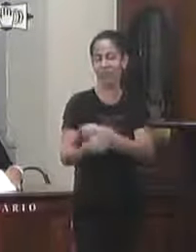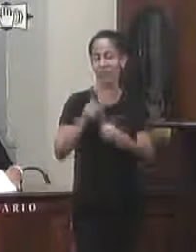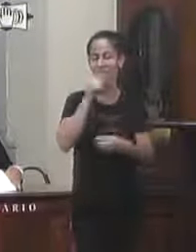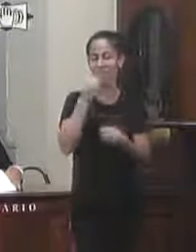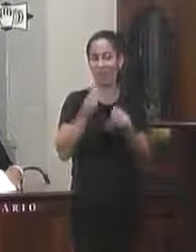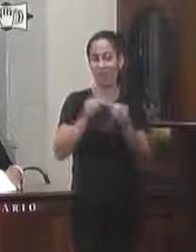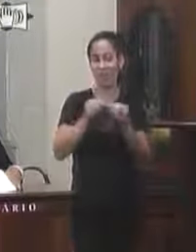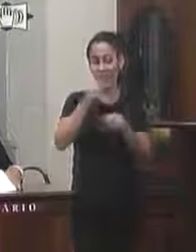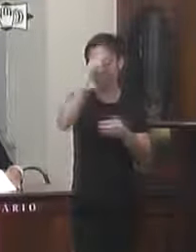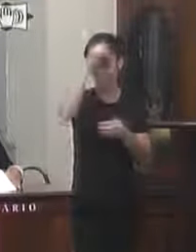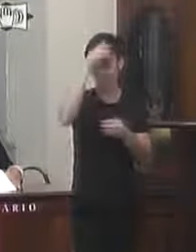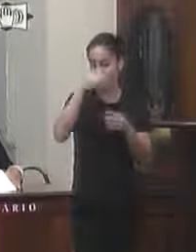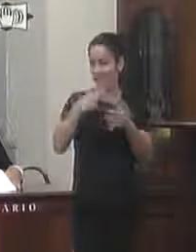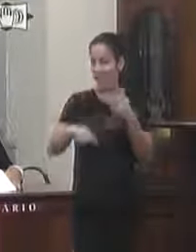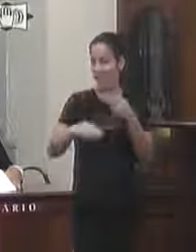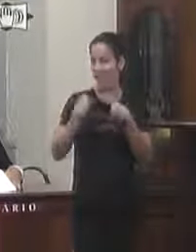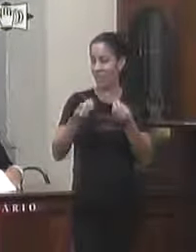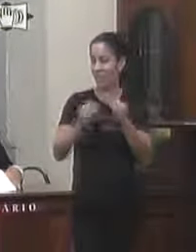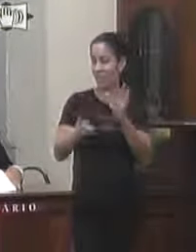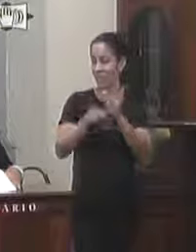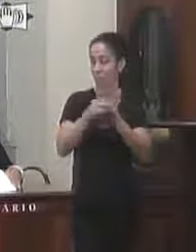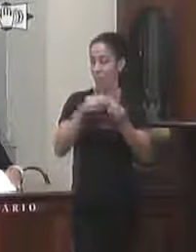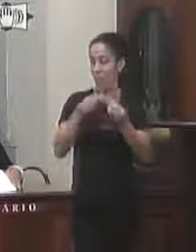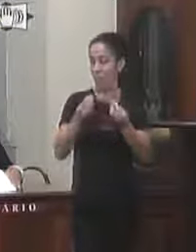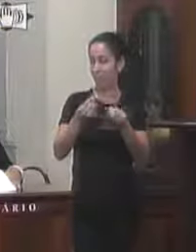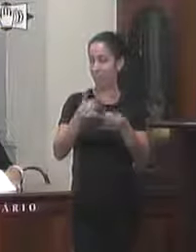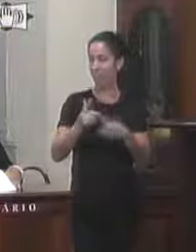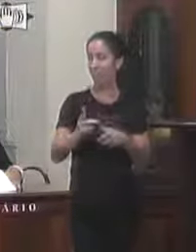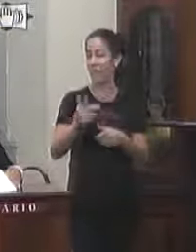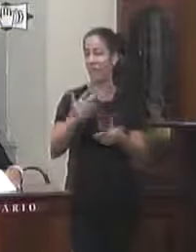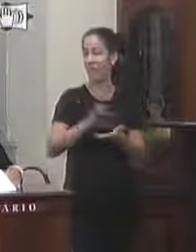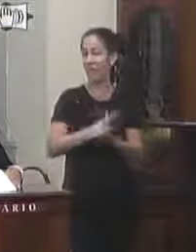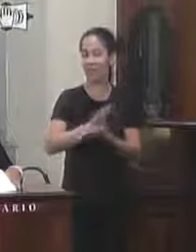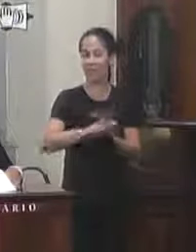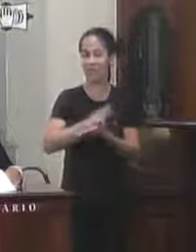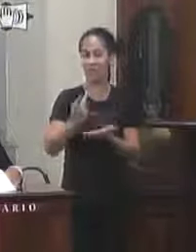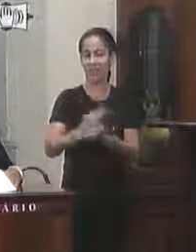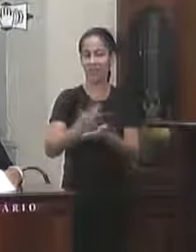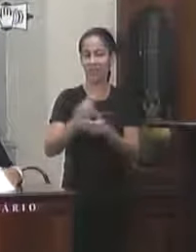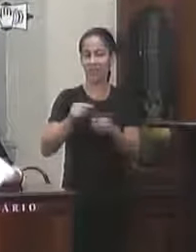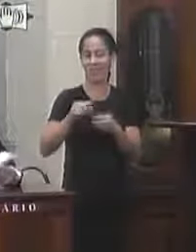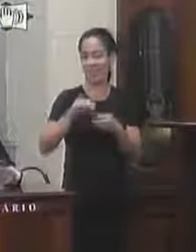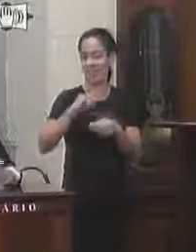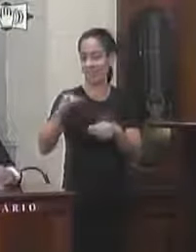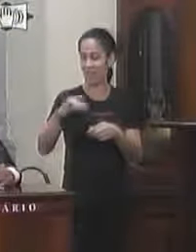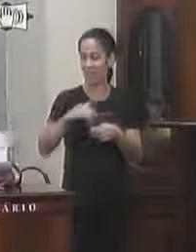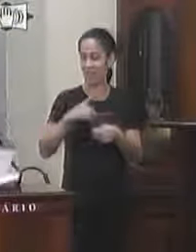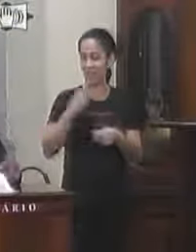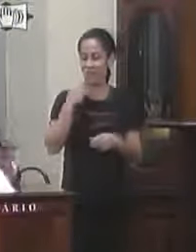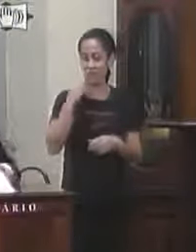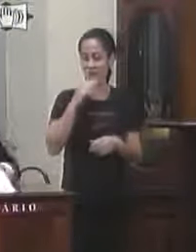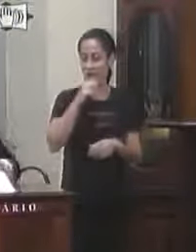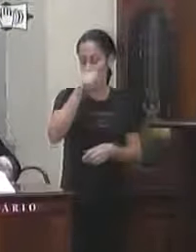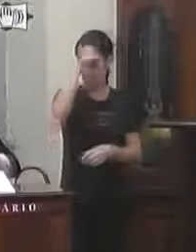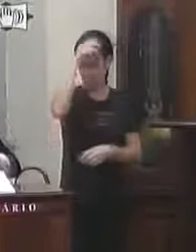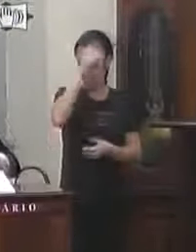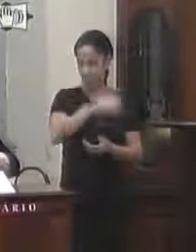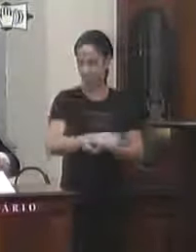executivo na geração de um veto a propriedade é pública não tendo que seguir nenhum critério pois o tomamento atende ao interesse público